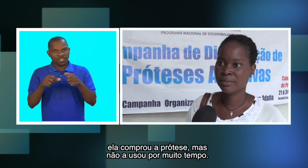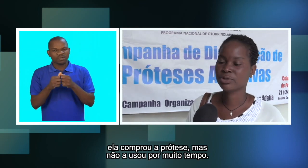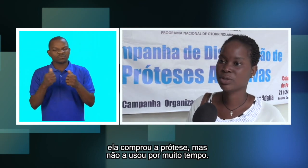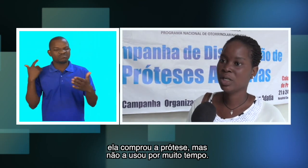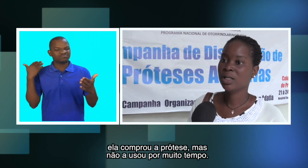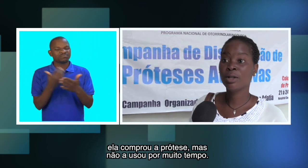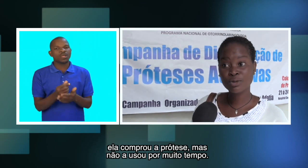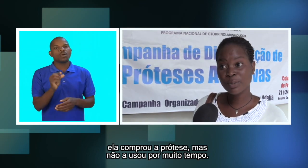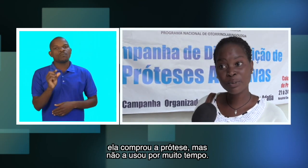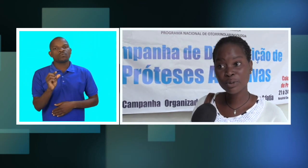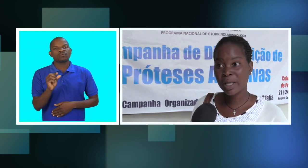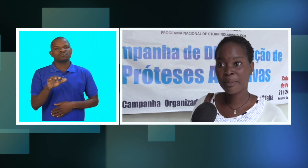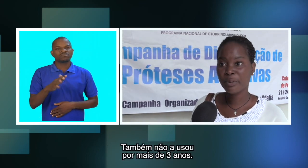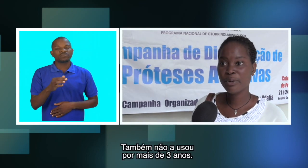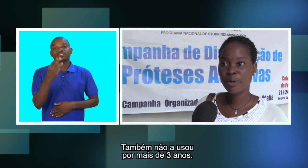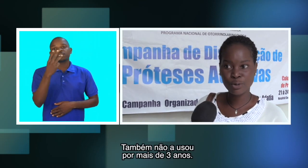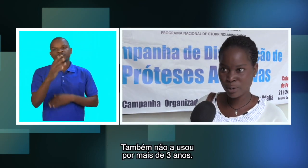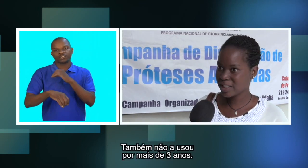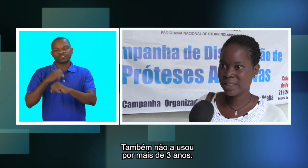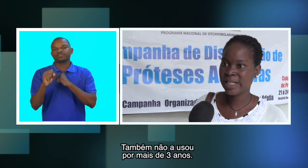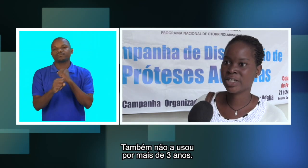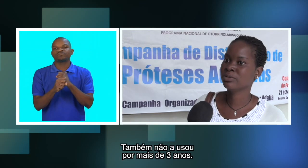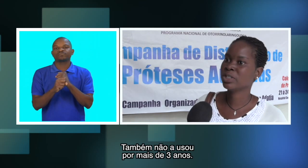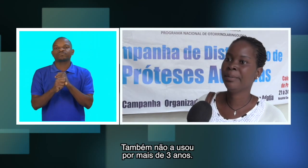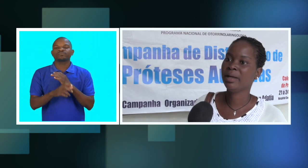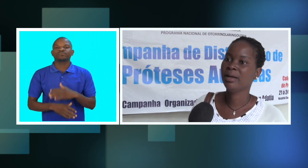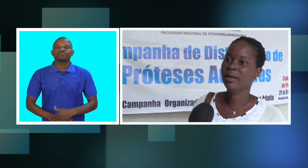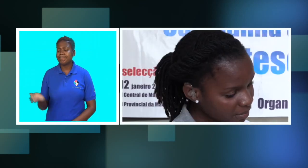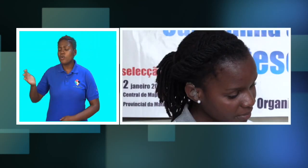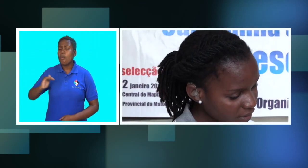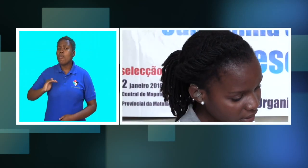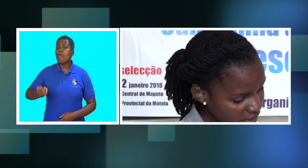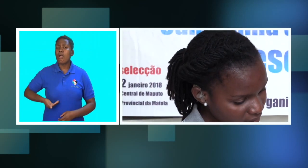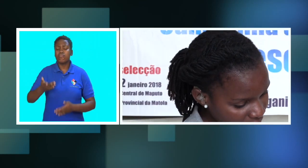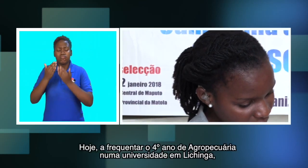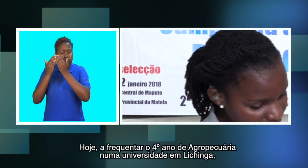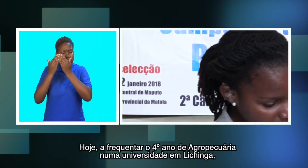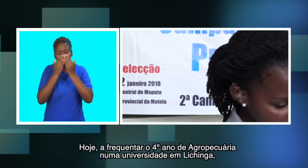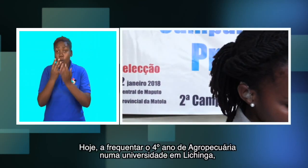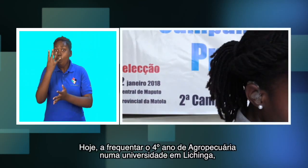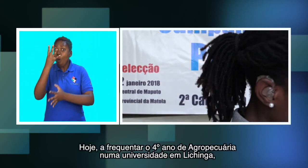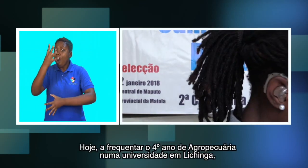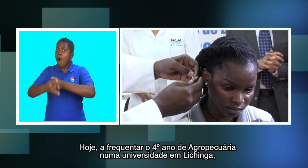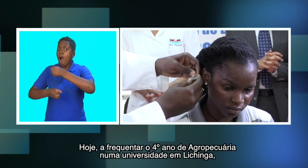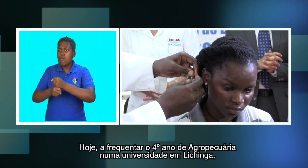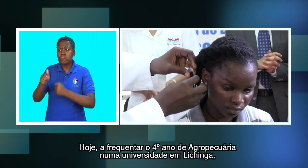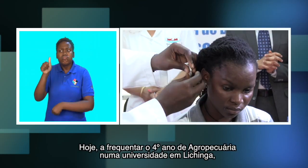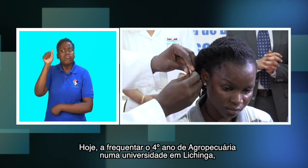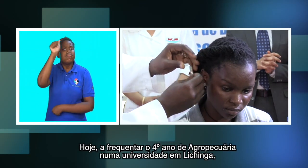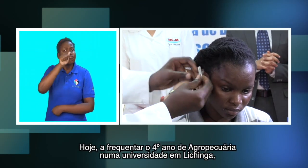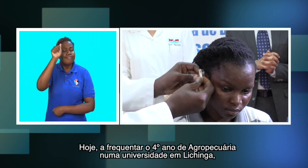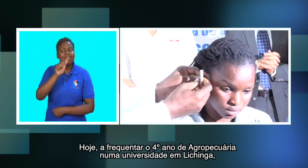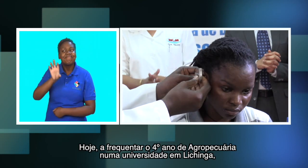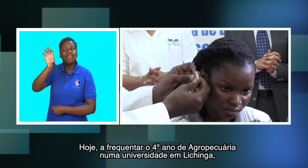compramos, não usou por muito tempo. Não usou mais de 3 anos também. Hoje, a frequentar o quarto